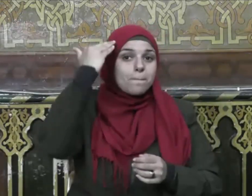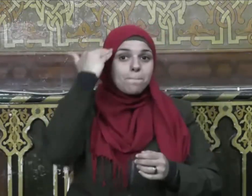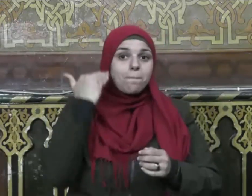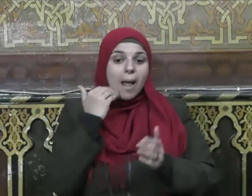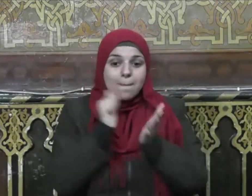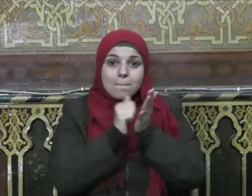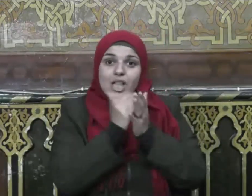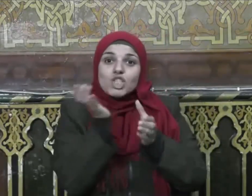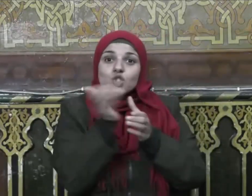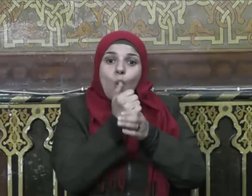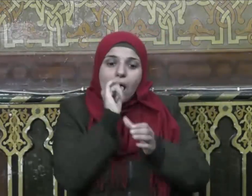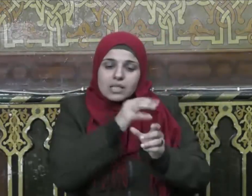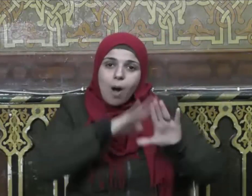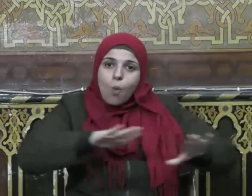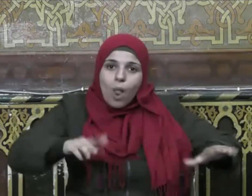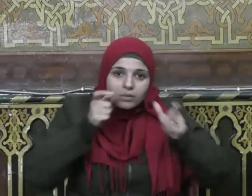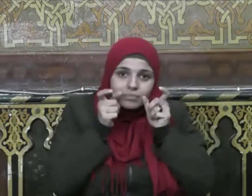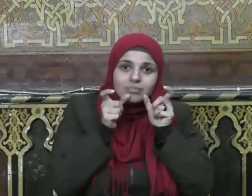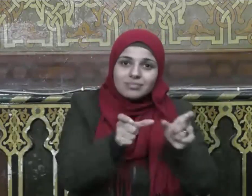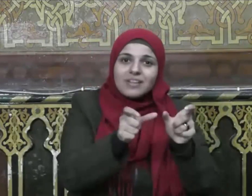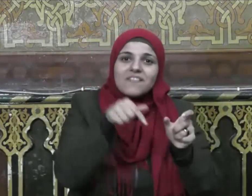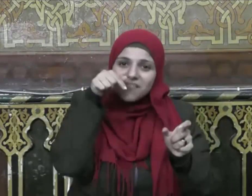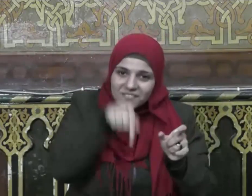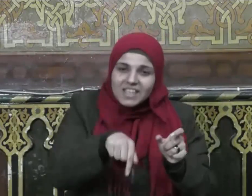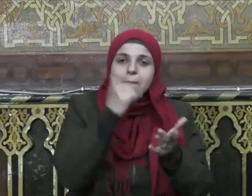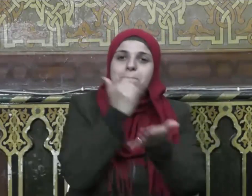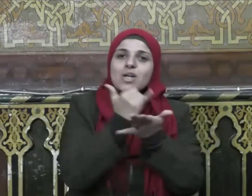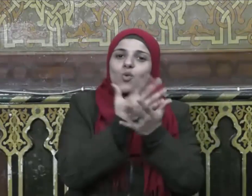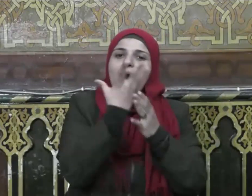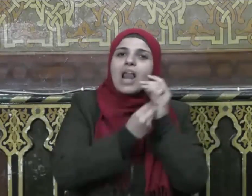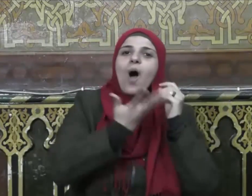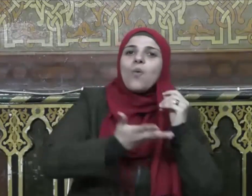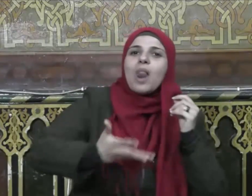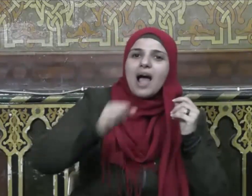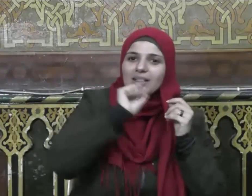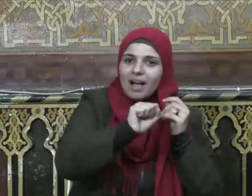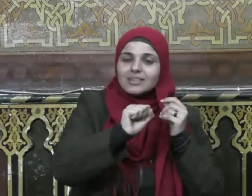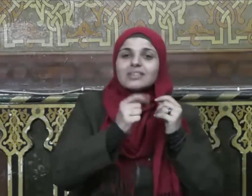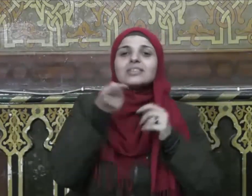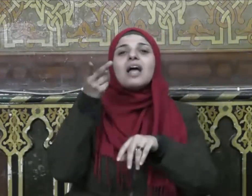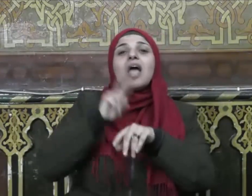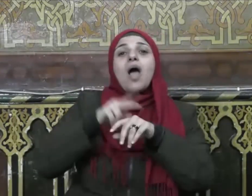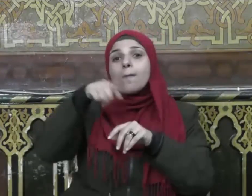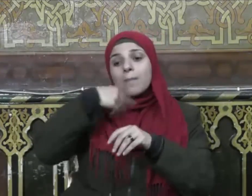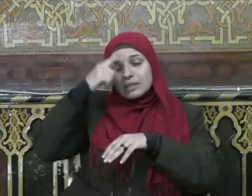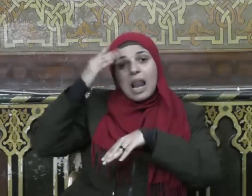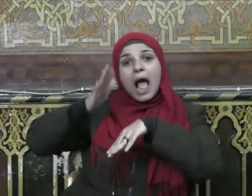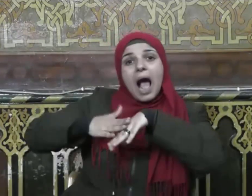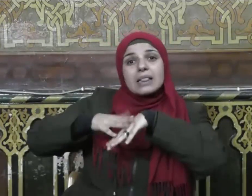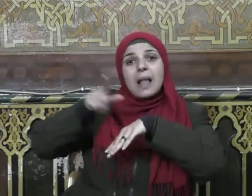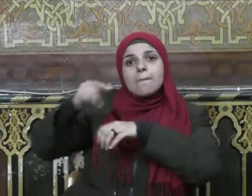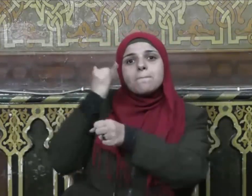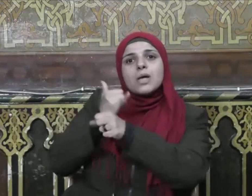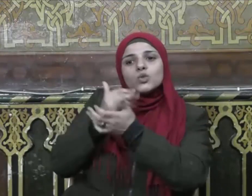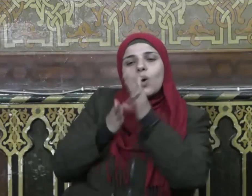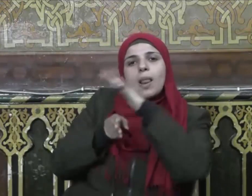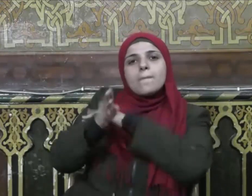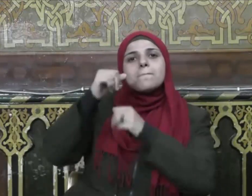راعية في بيت زوجها ومسؤولة عن رعيتها والخادم راع في مال سيده